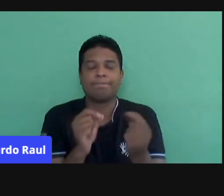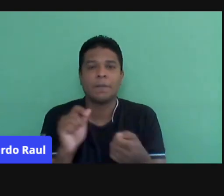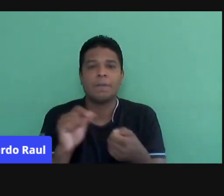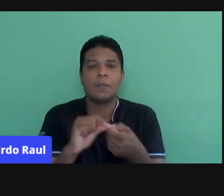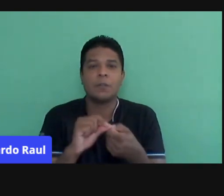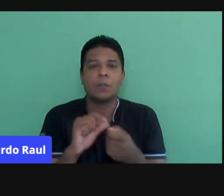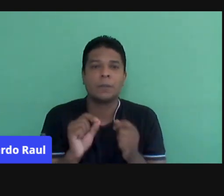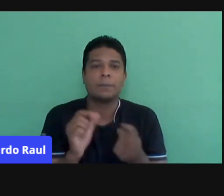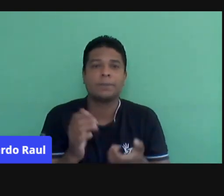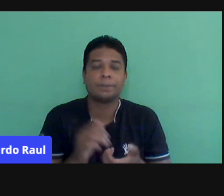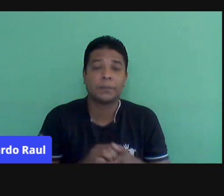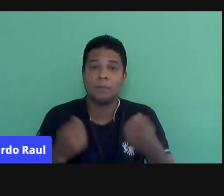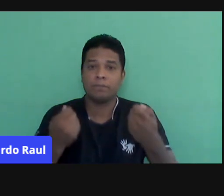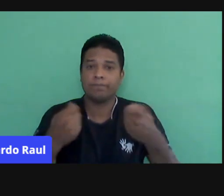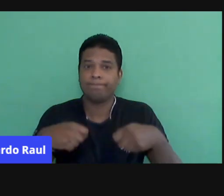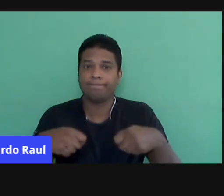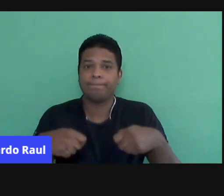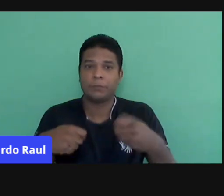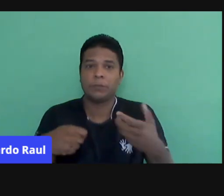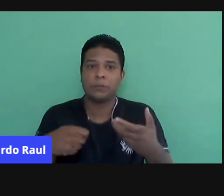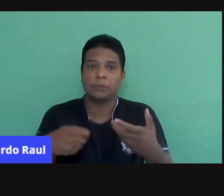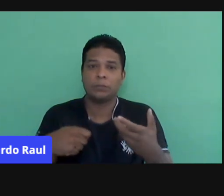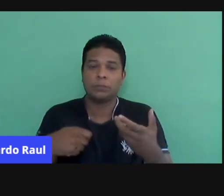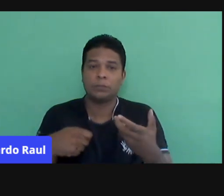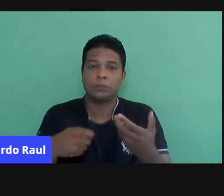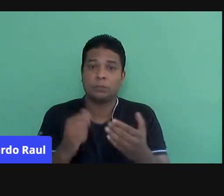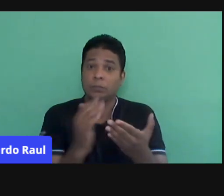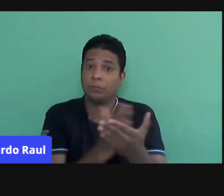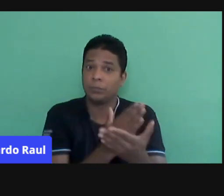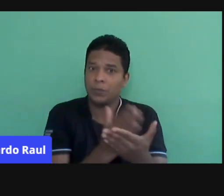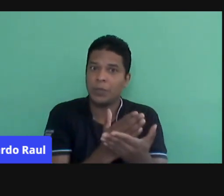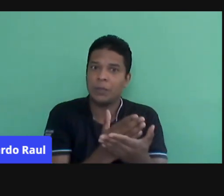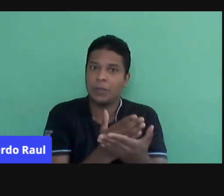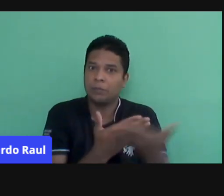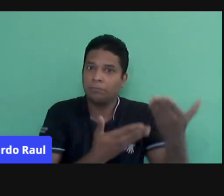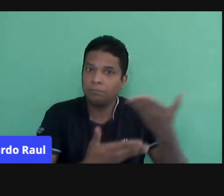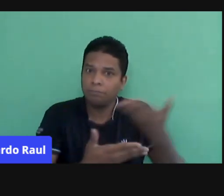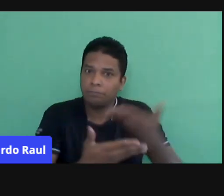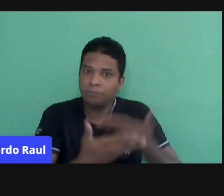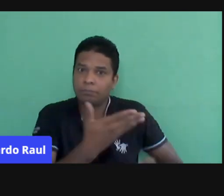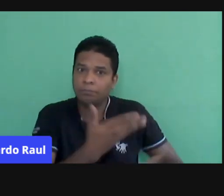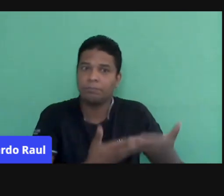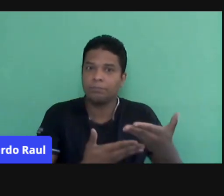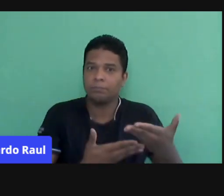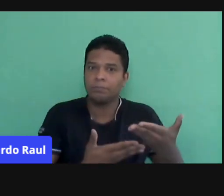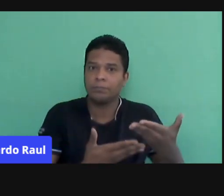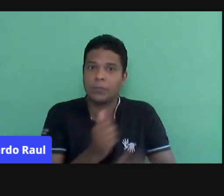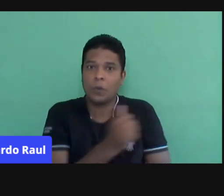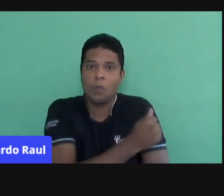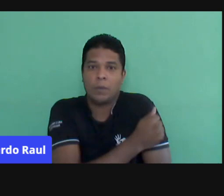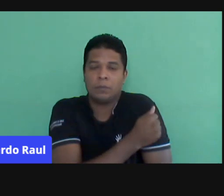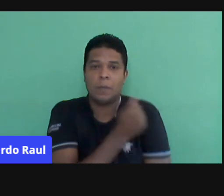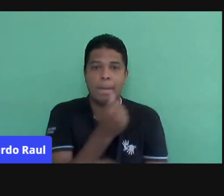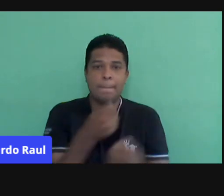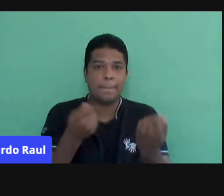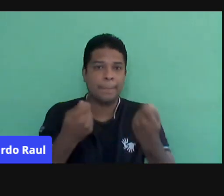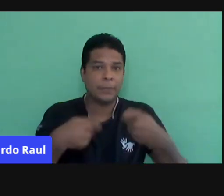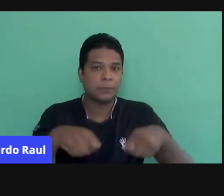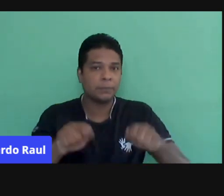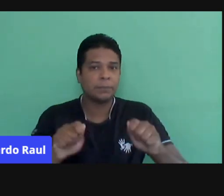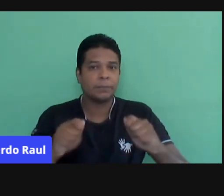fazer? Eu preciso fazer o meu caderno se tornar interativo, né? O meu aluno precisa